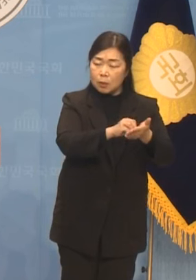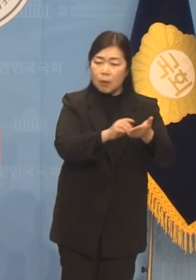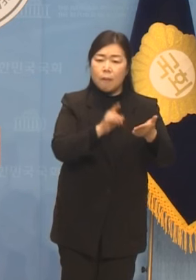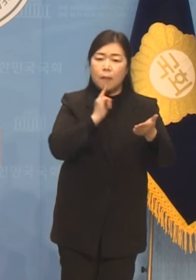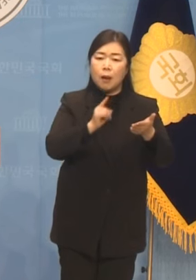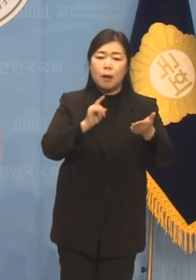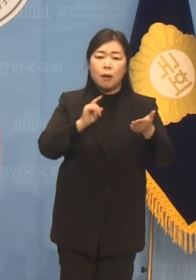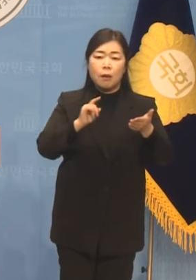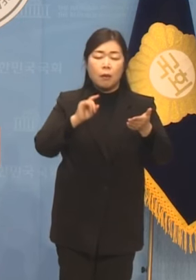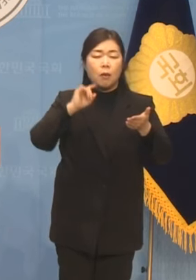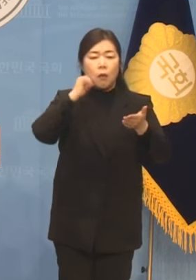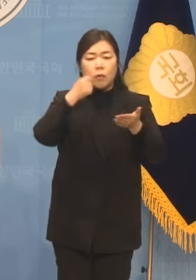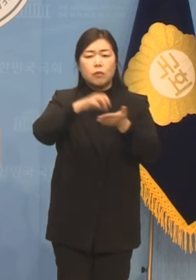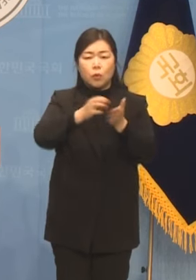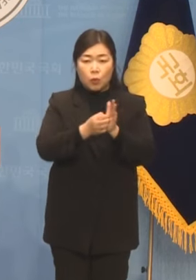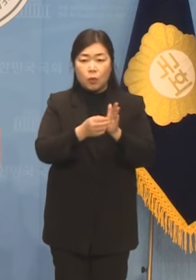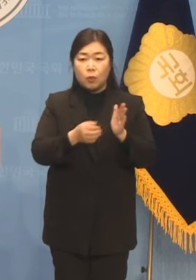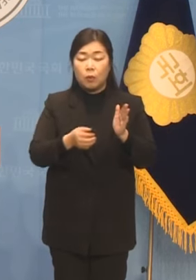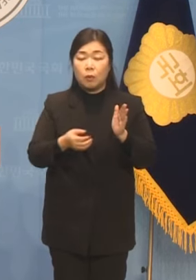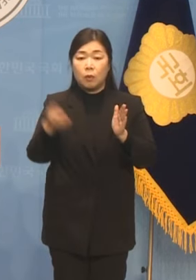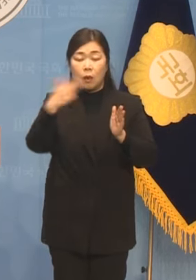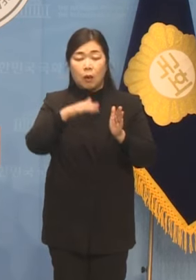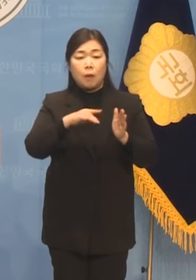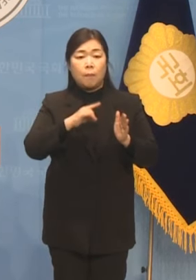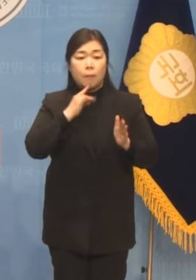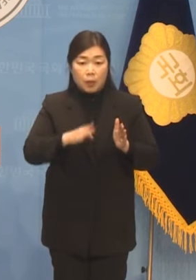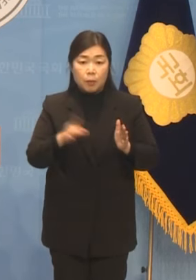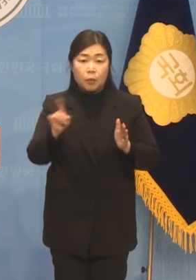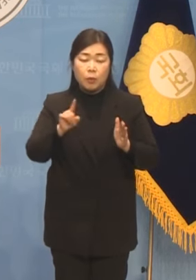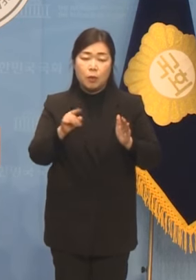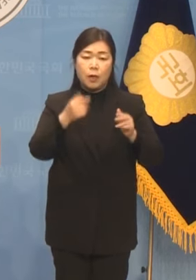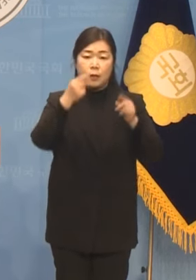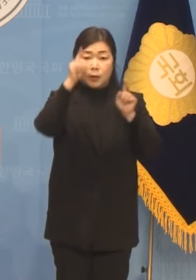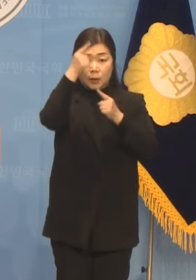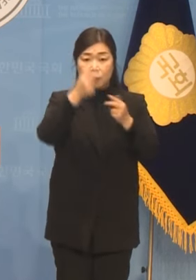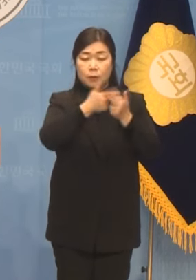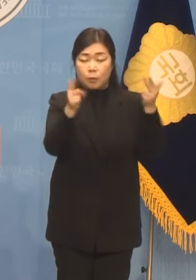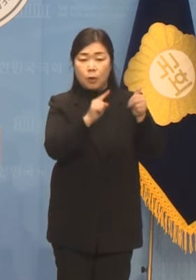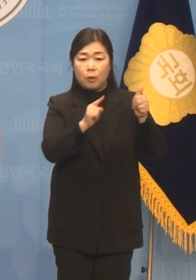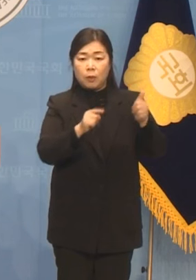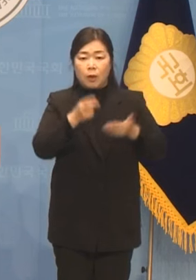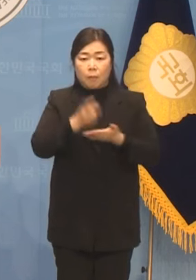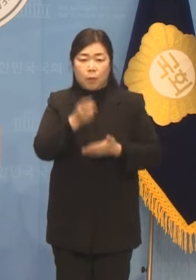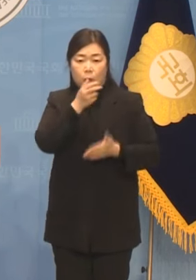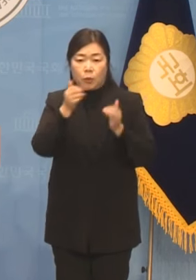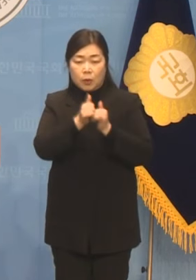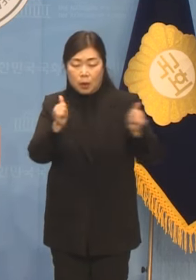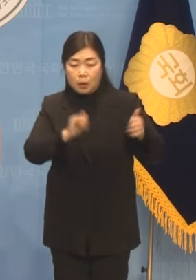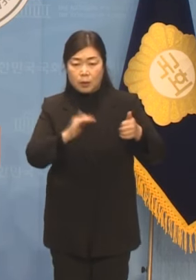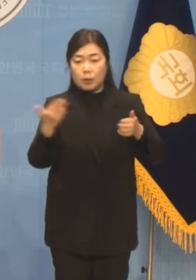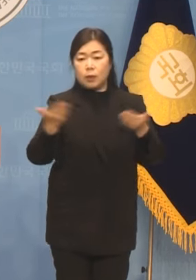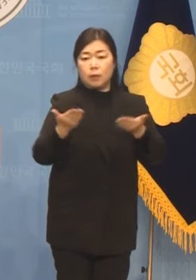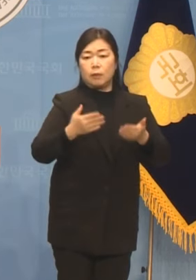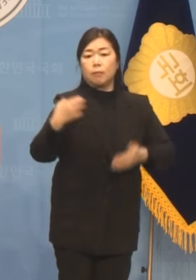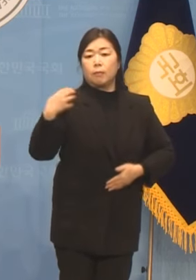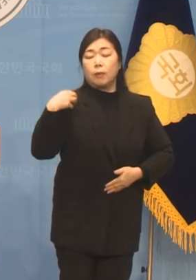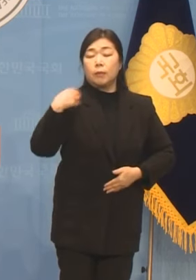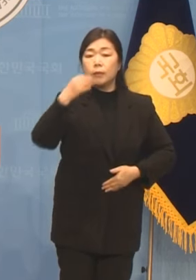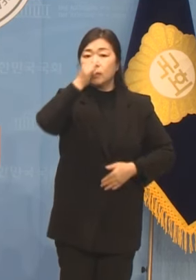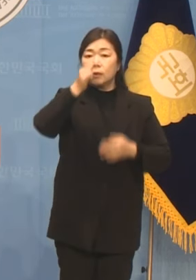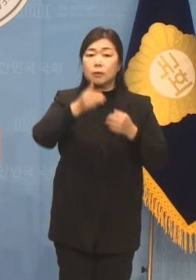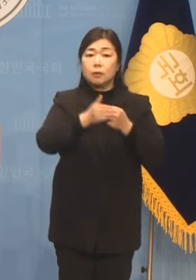인지도를 얻게 된 경우로 이는 결코 신인으로서의 가산점을 누려야 할 그 어떤